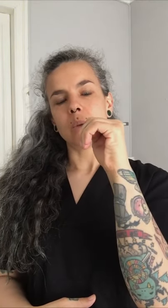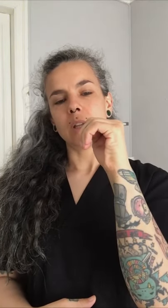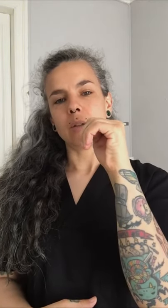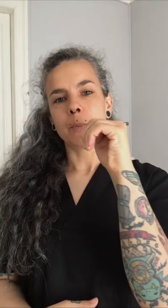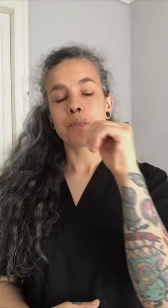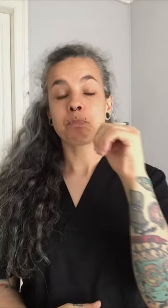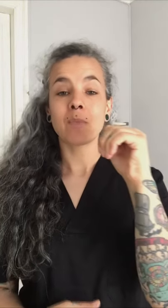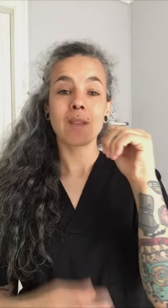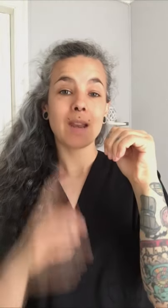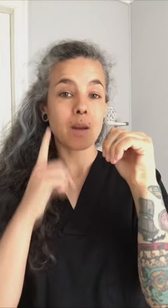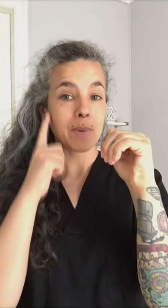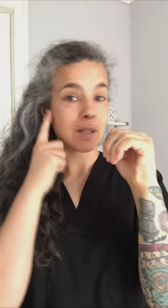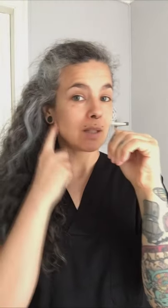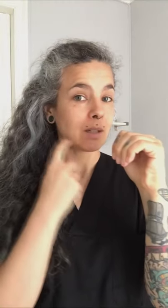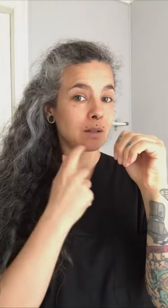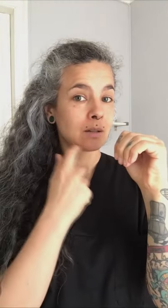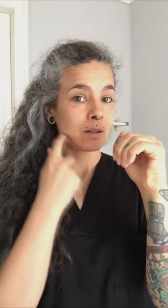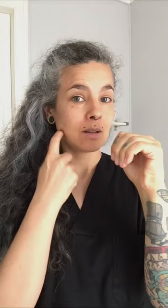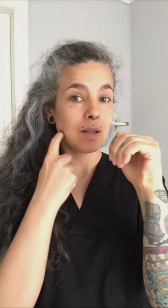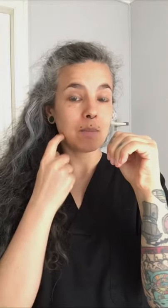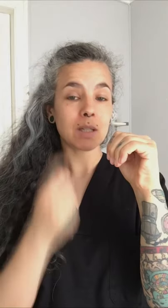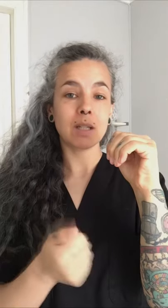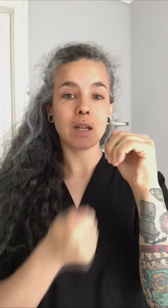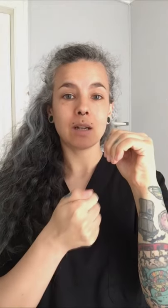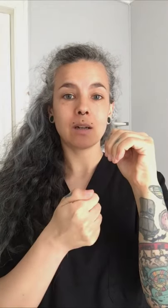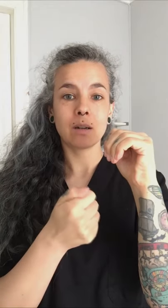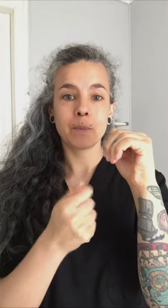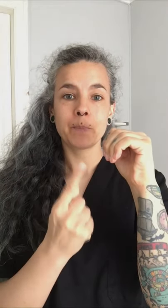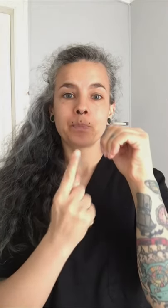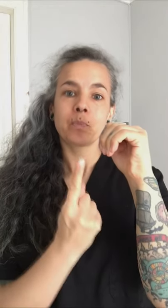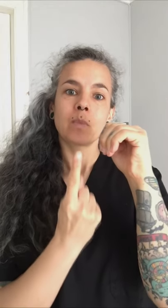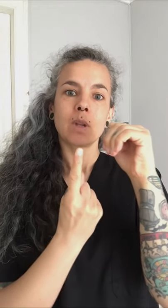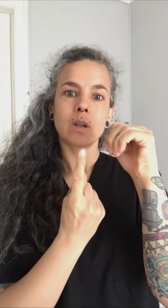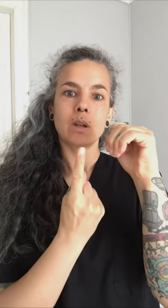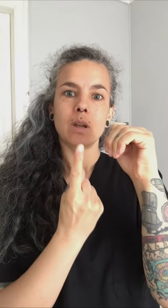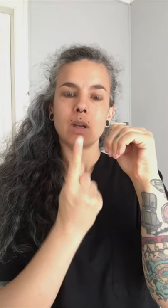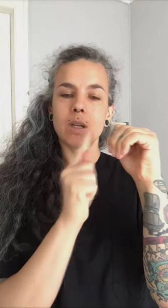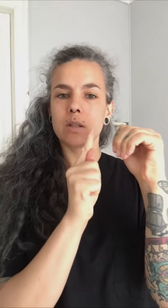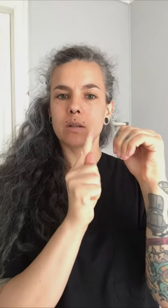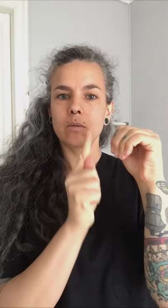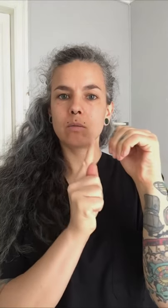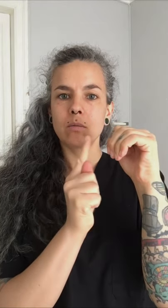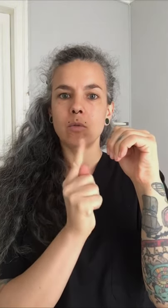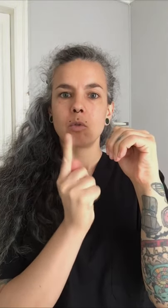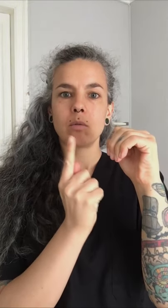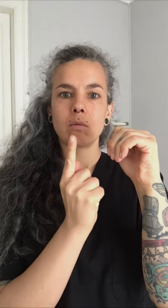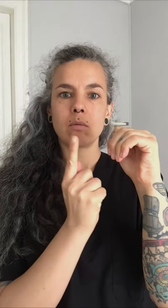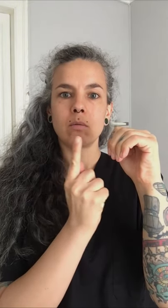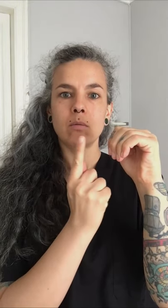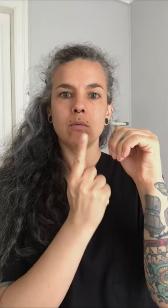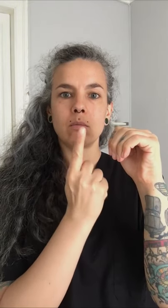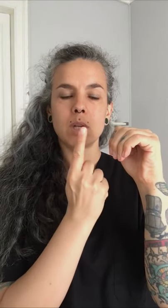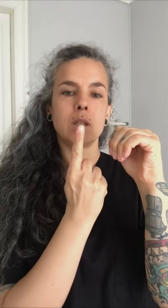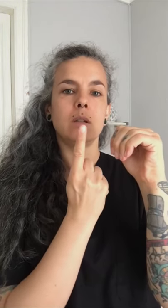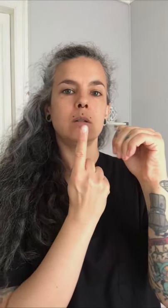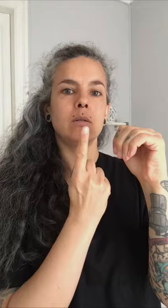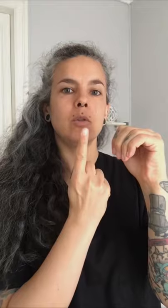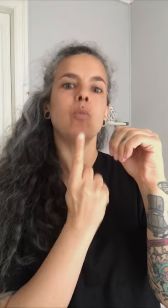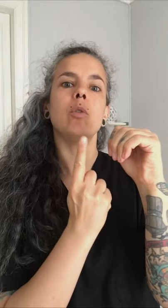huequito. Y la parte del maxilar es así, como